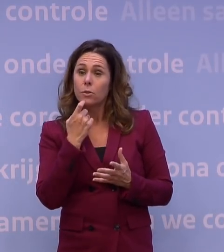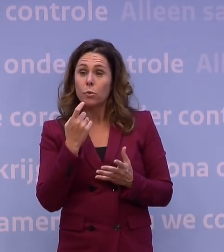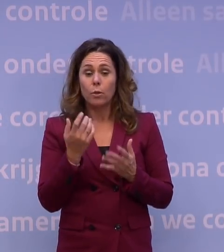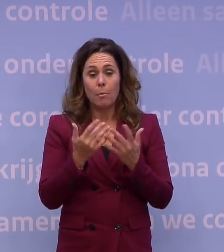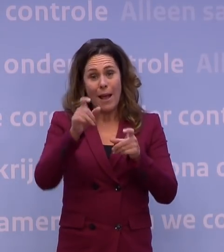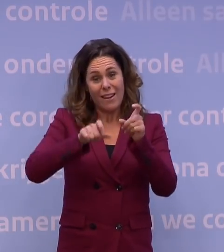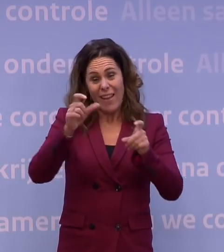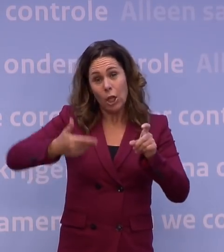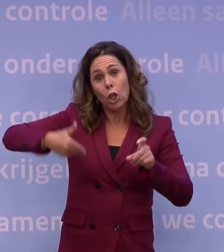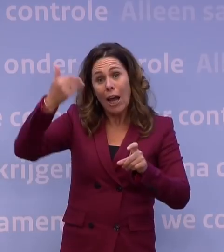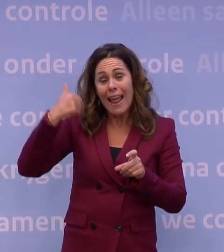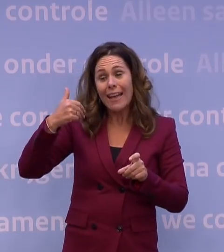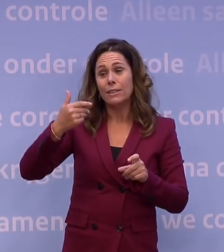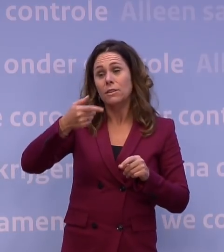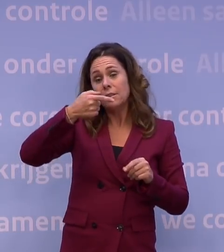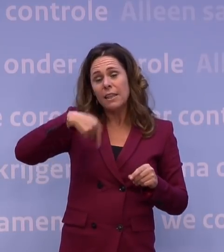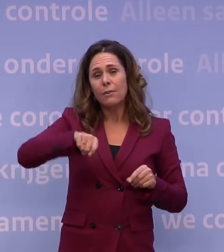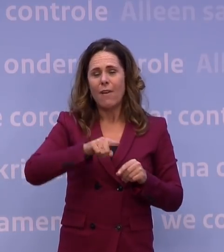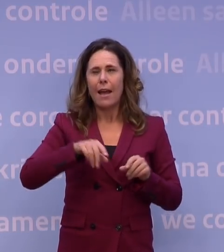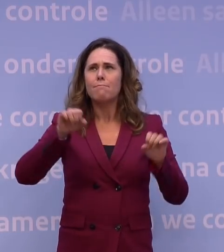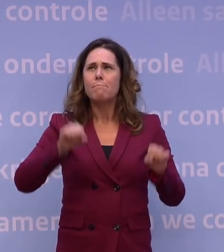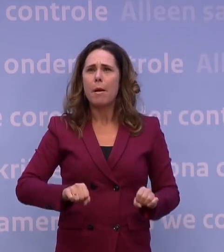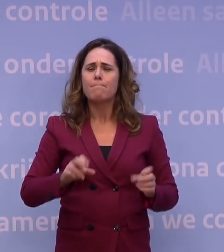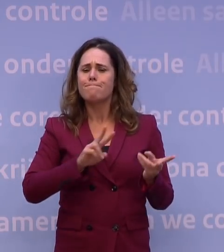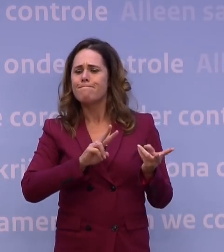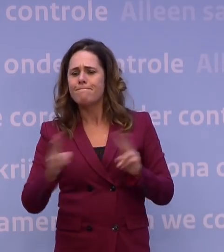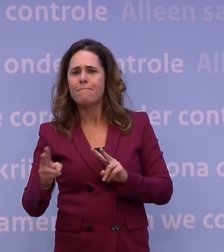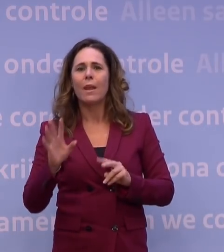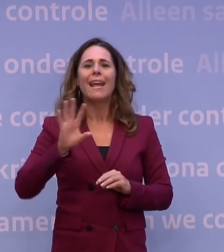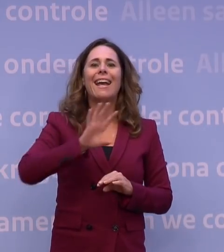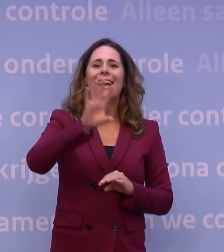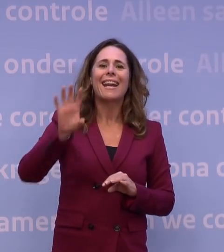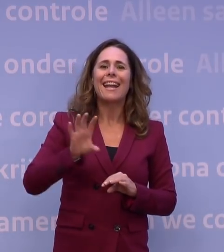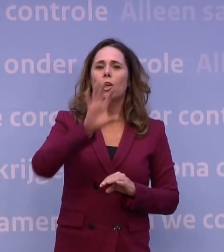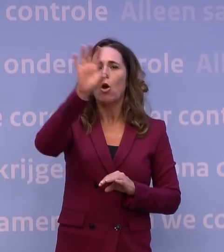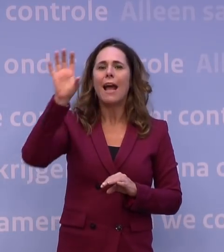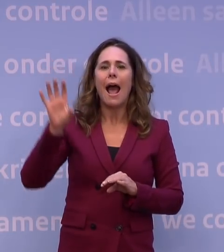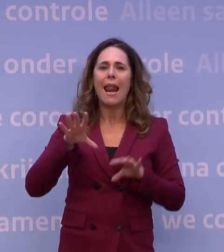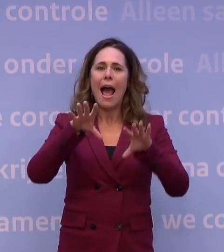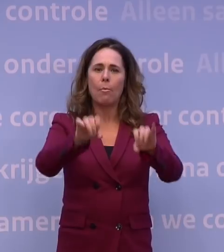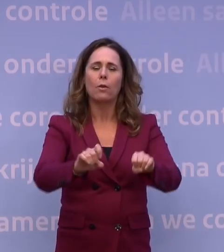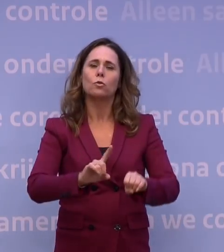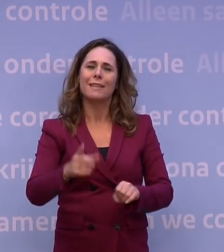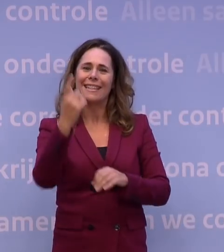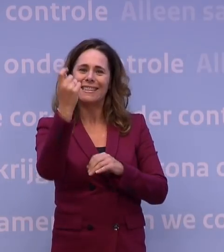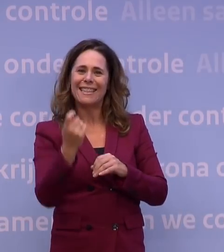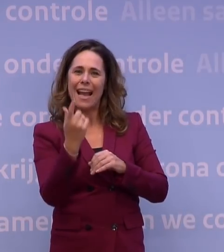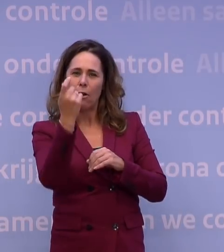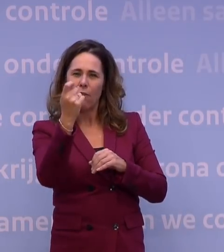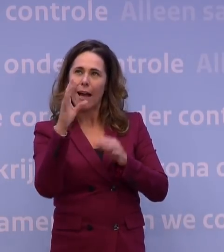we een aantal weken geleden hebben besloten om tot die regionale aanpak op deze manier over te gaan. Dus dat we die signaalwaarde ook zouden relateren aan een regionaal